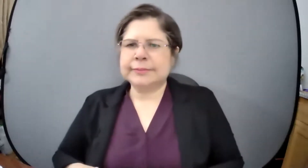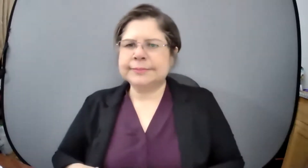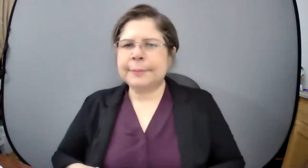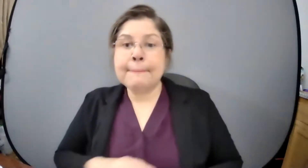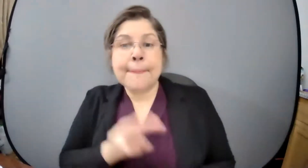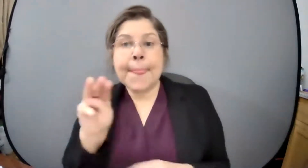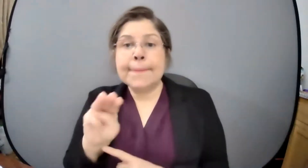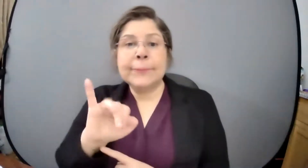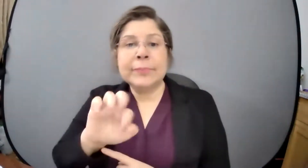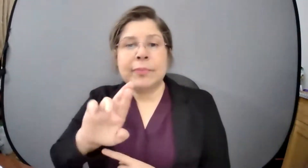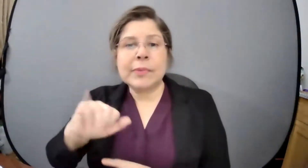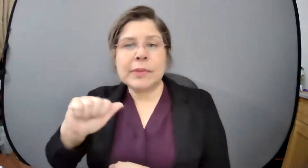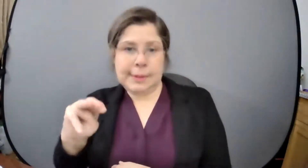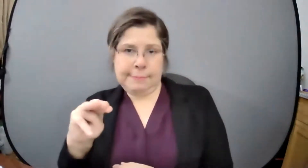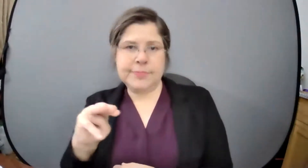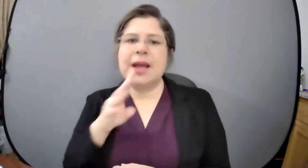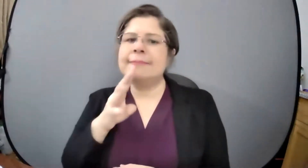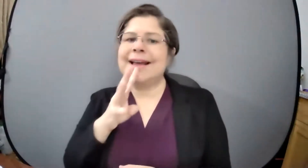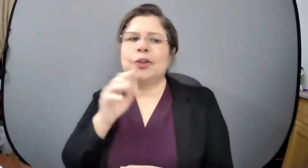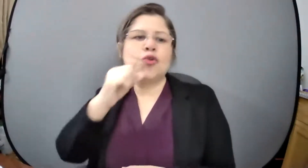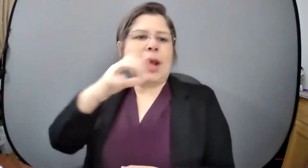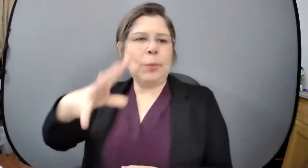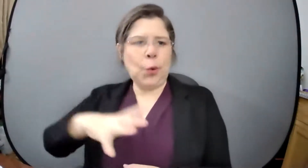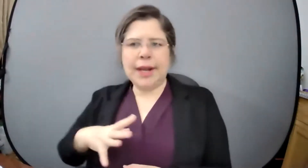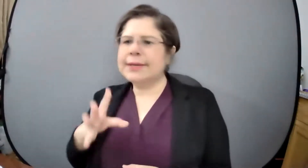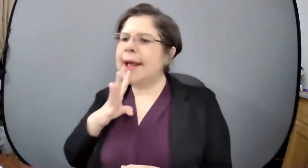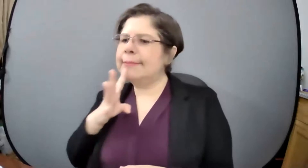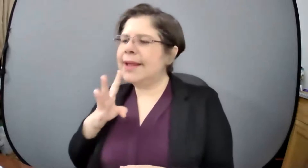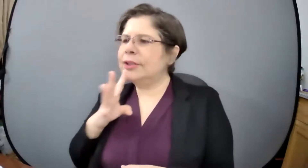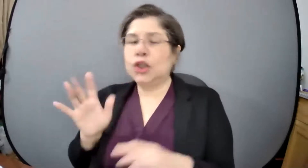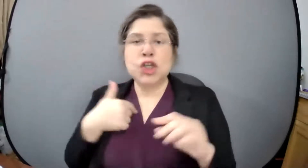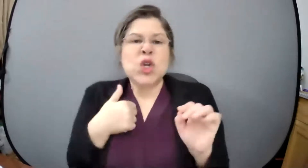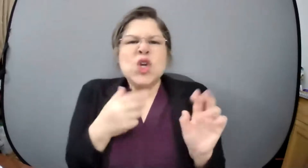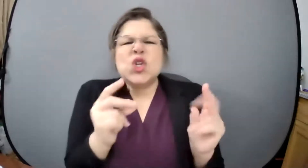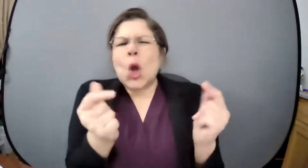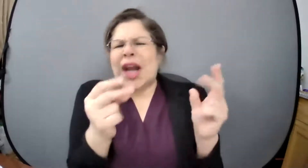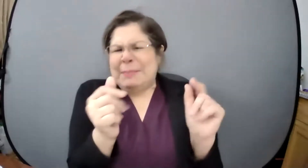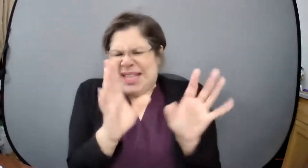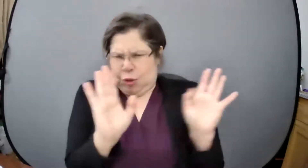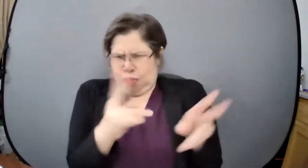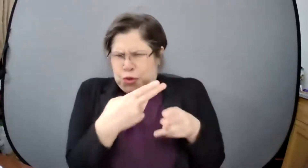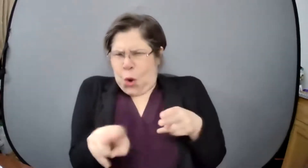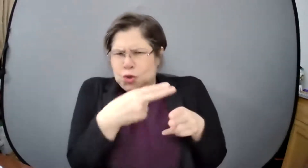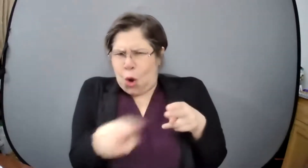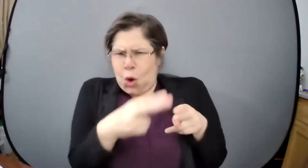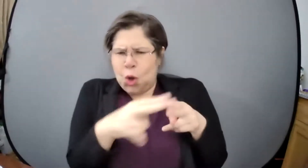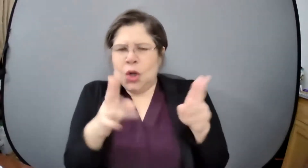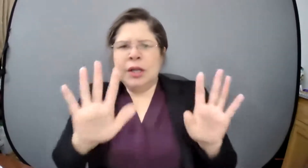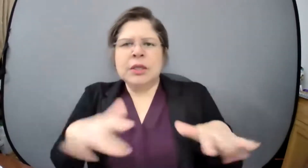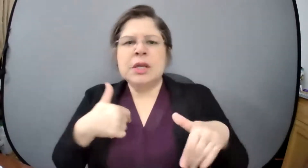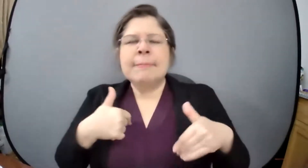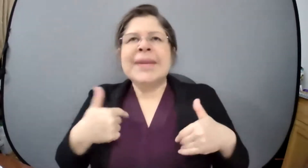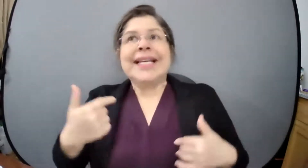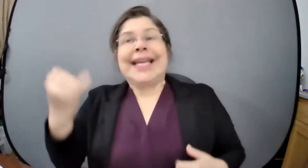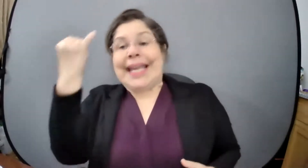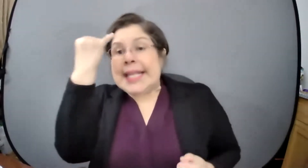lo mía rapidito ajá eh yo recomiendo eh yo yo haría un video donde